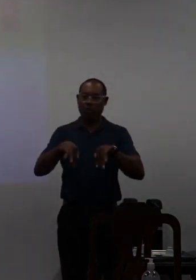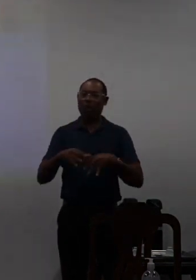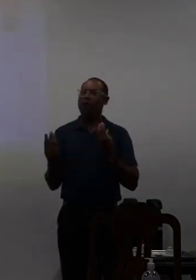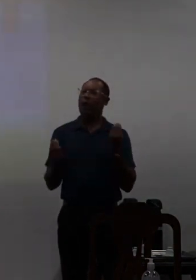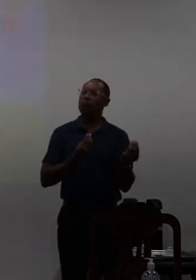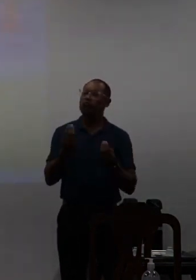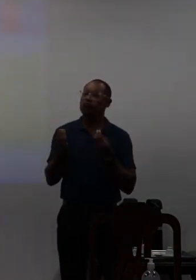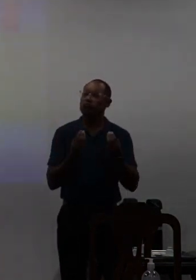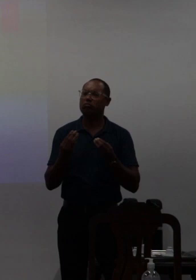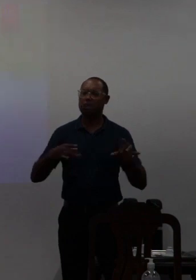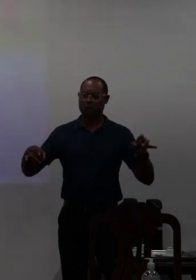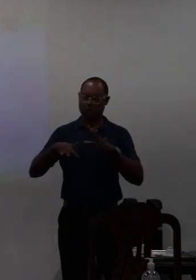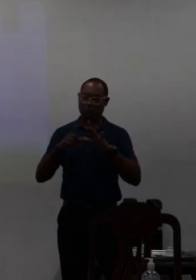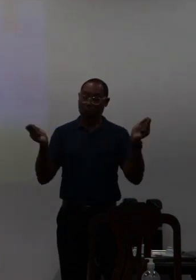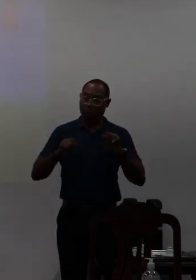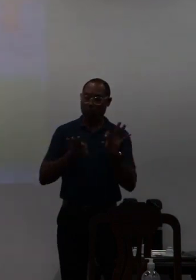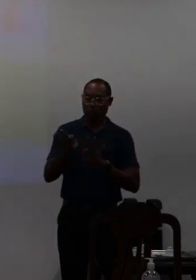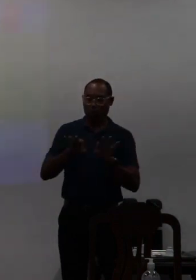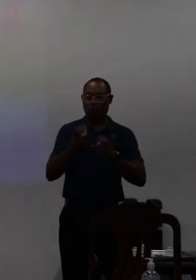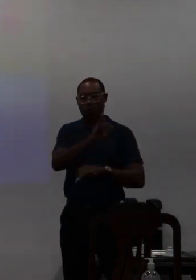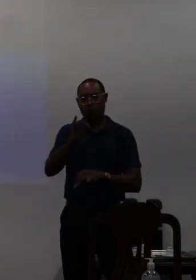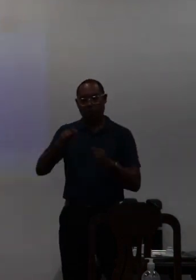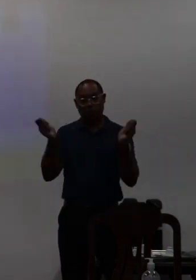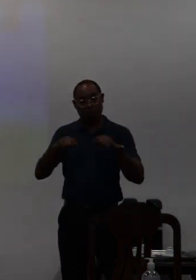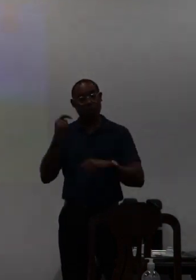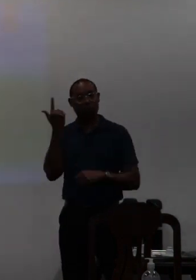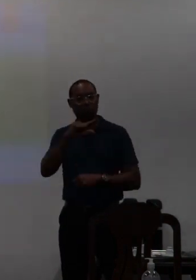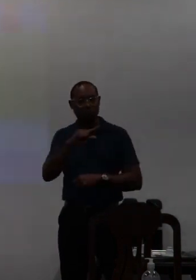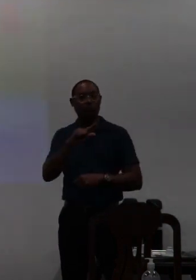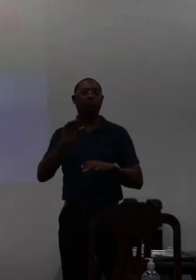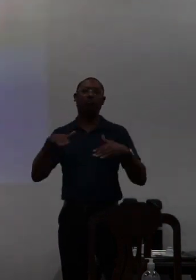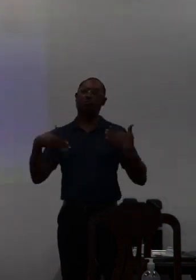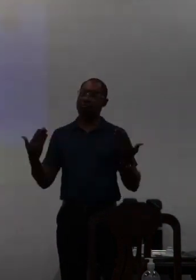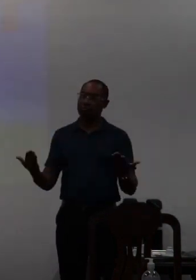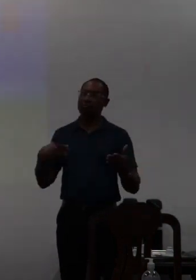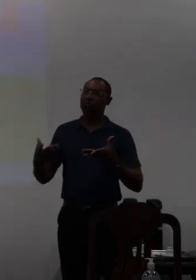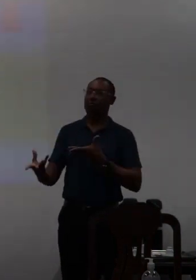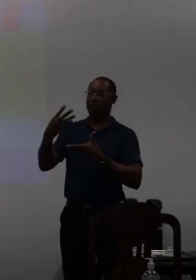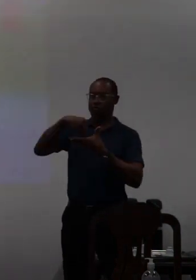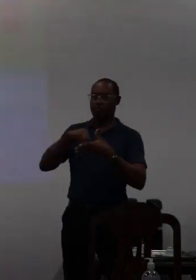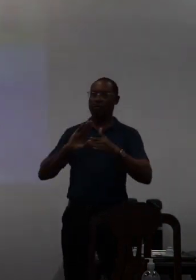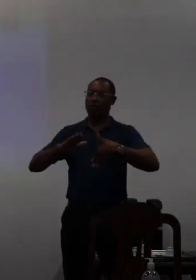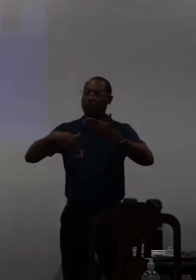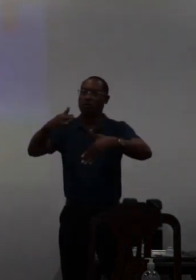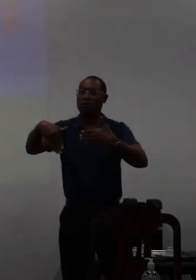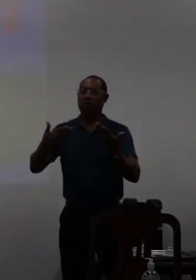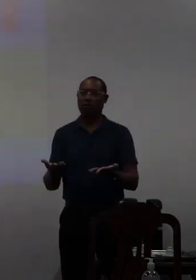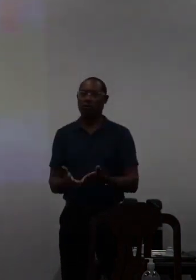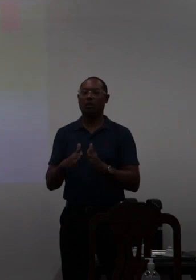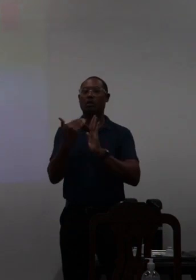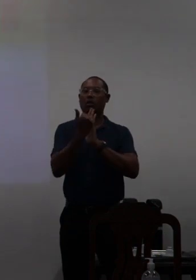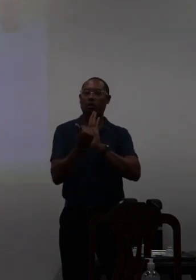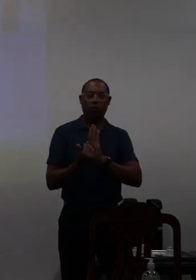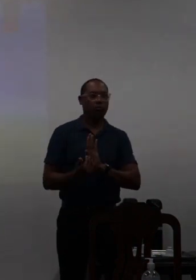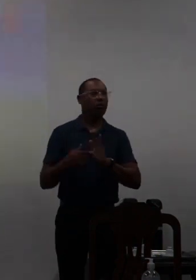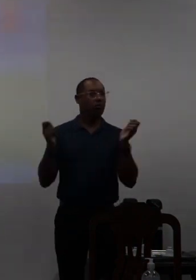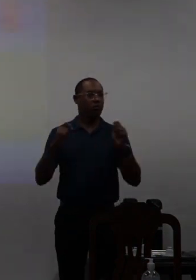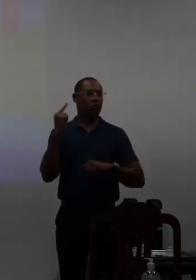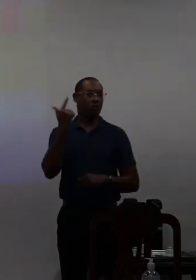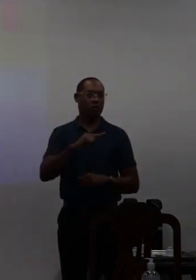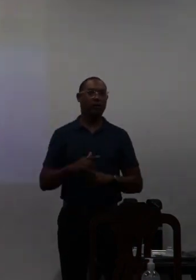forma esses resultados institucionais podem ser podem ser inseridos no processo de planejamento